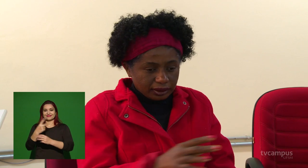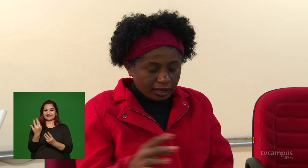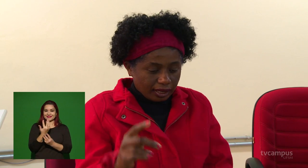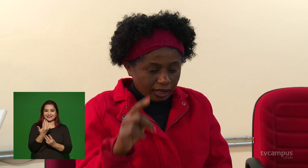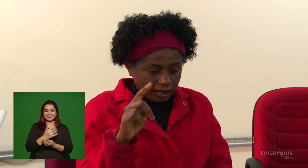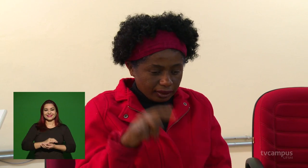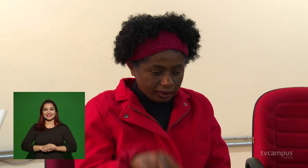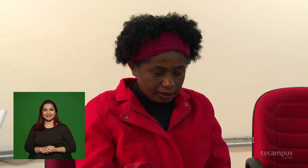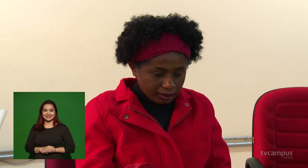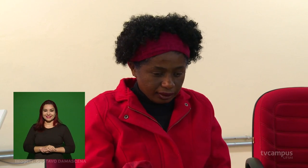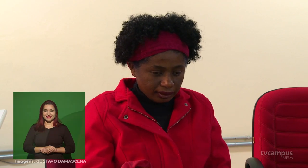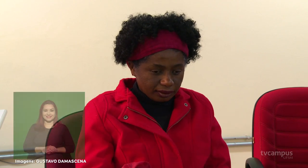UFSM.